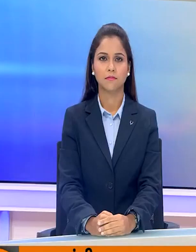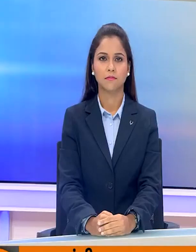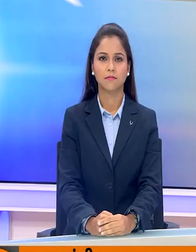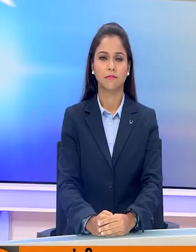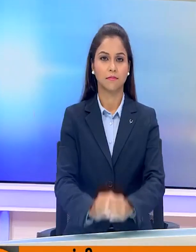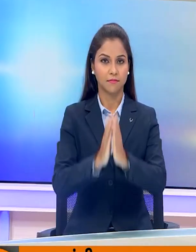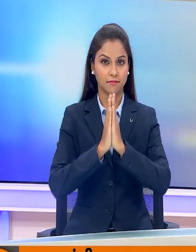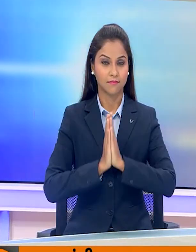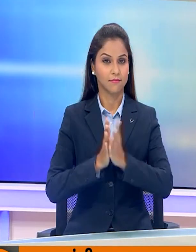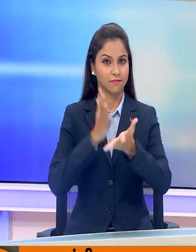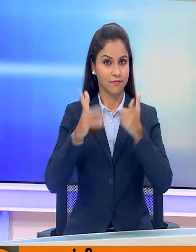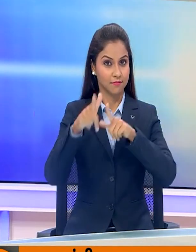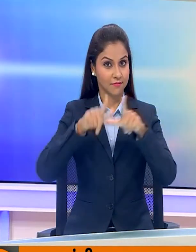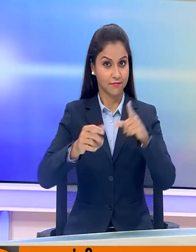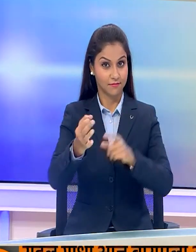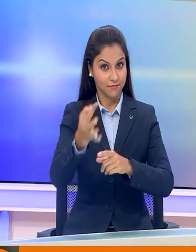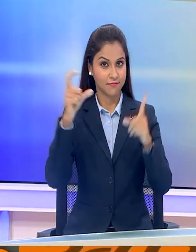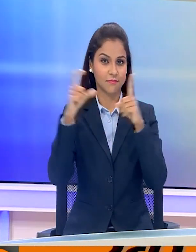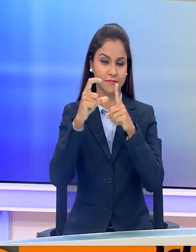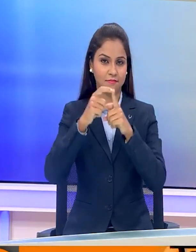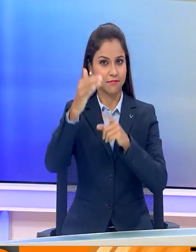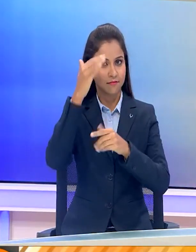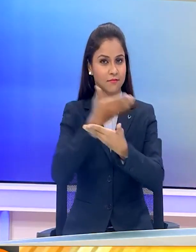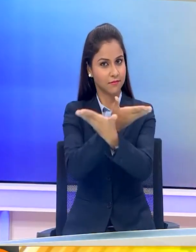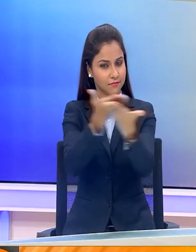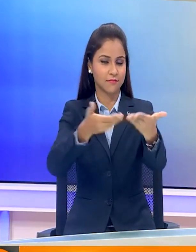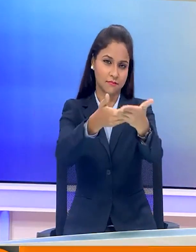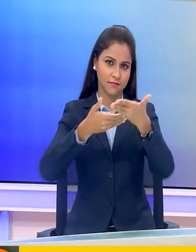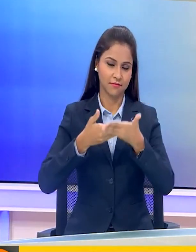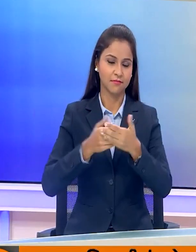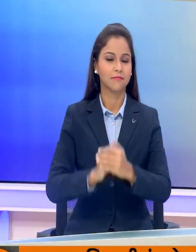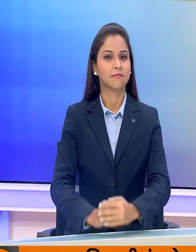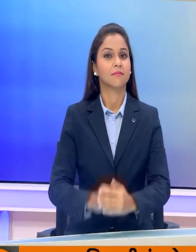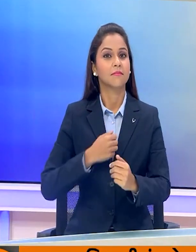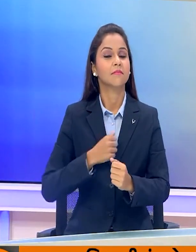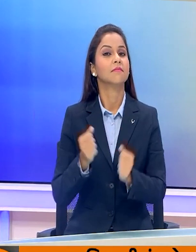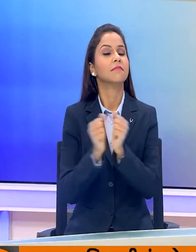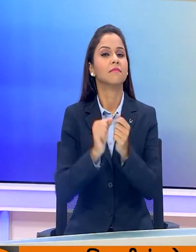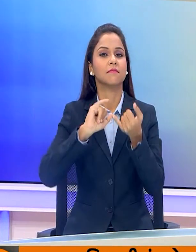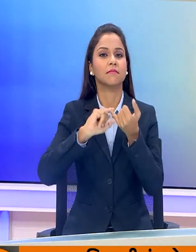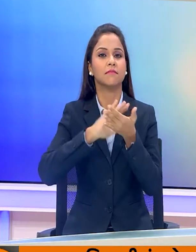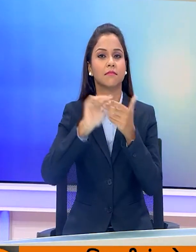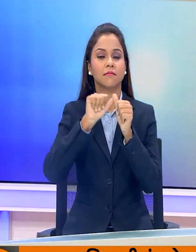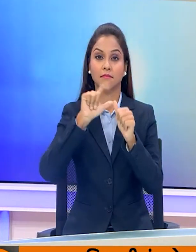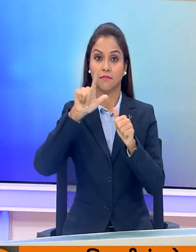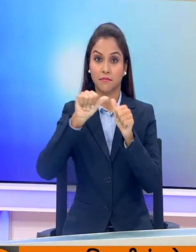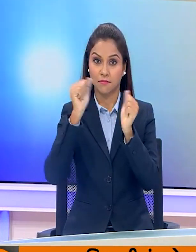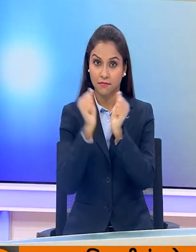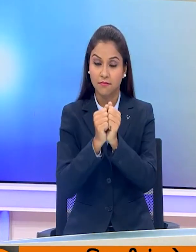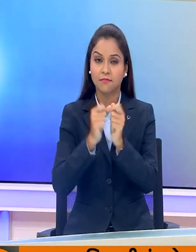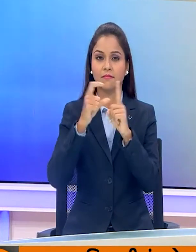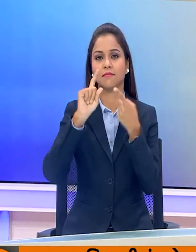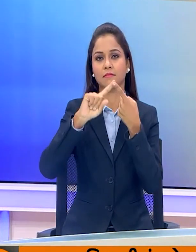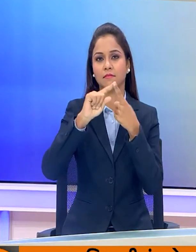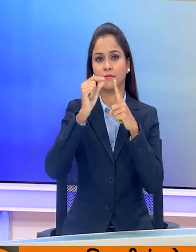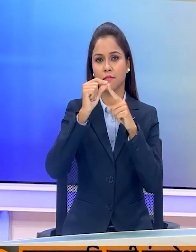नमस्कार सांकितिक भाश्र के इस विशेश बुलेटिन में आप सभी का बहुत स्वागत है आपके साथ मैं हूँ शेहलानिगार और मेरे साथ हैं